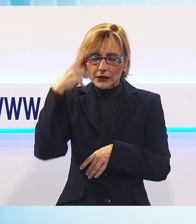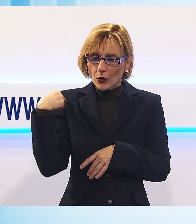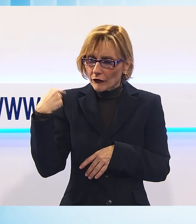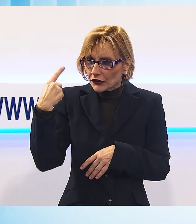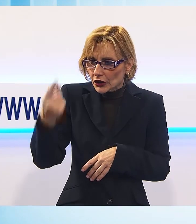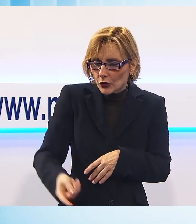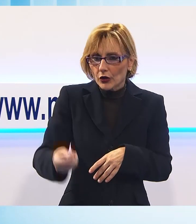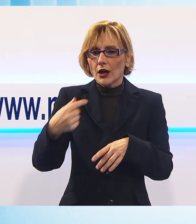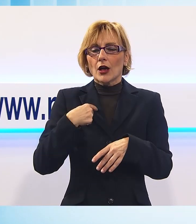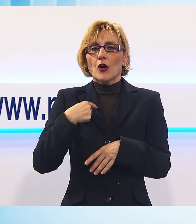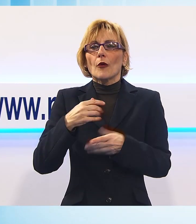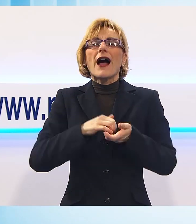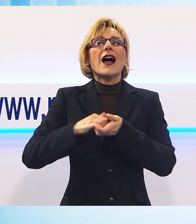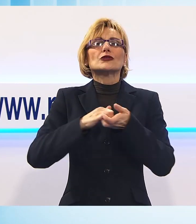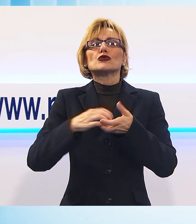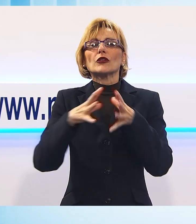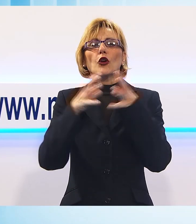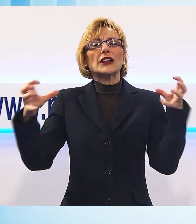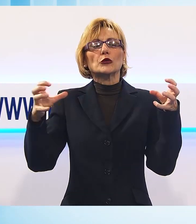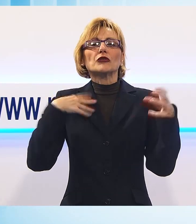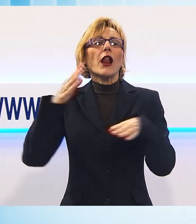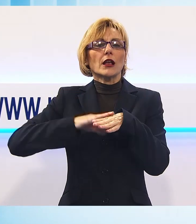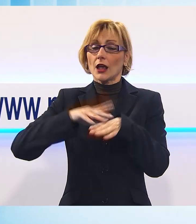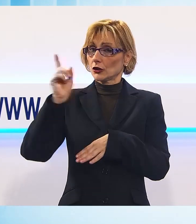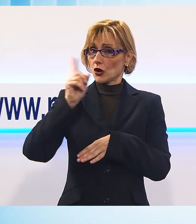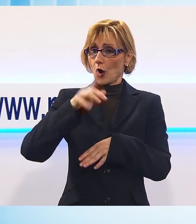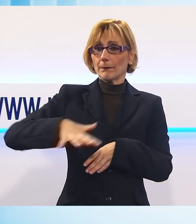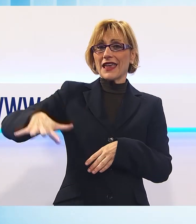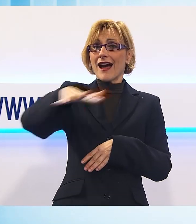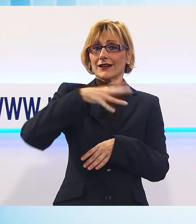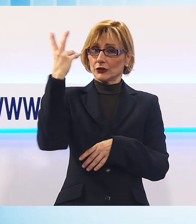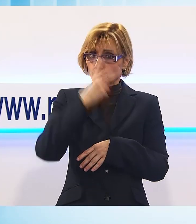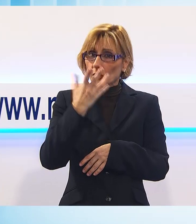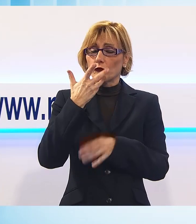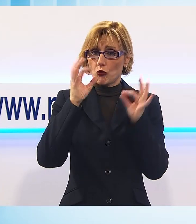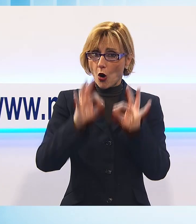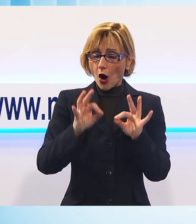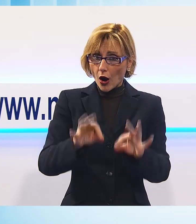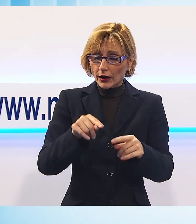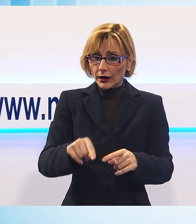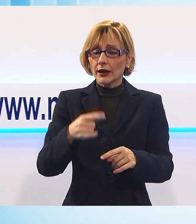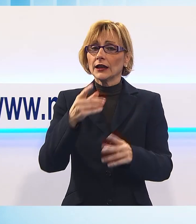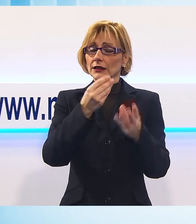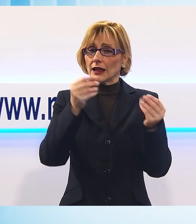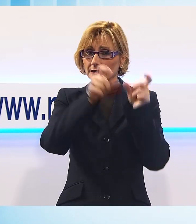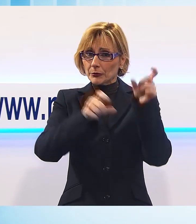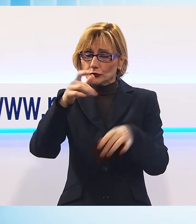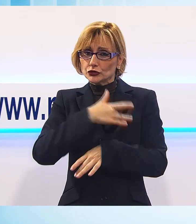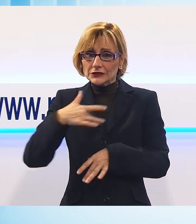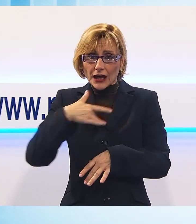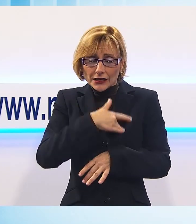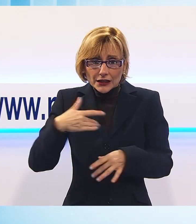l'associazione industriale che chiede un'opera di questo genere, la chiedono anche i cittadini perché è